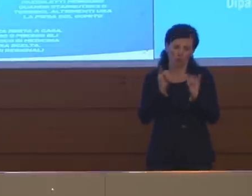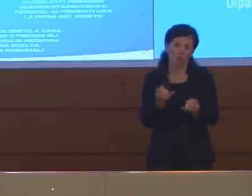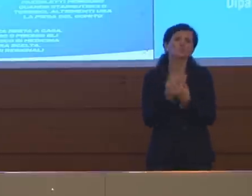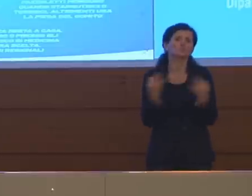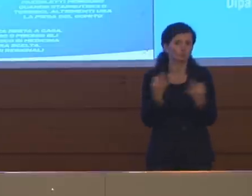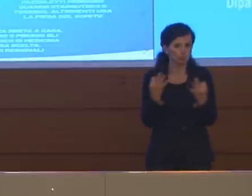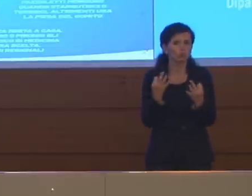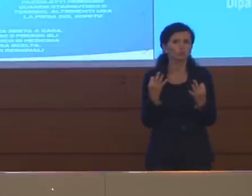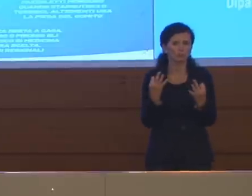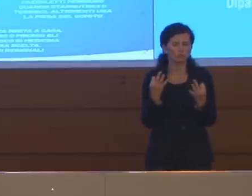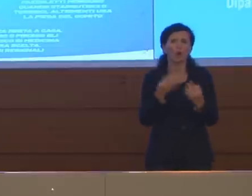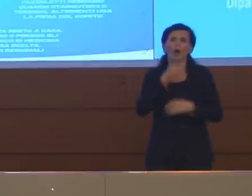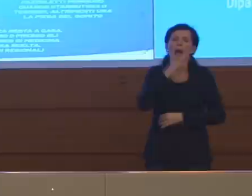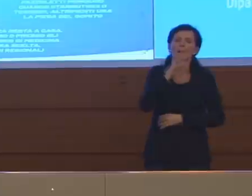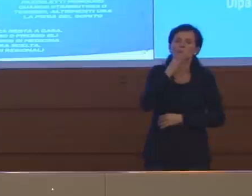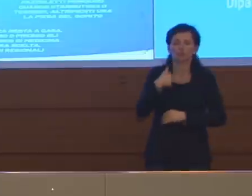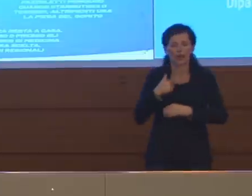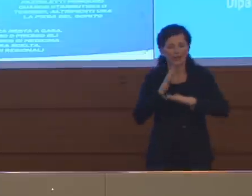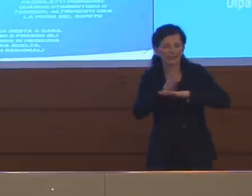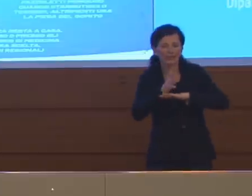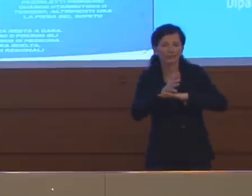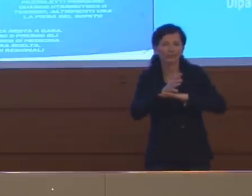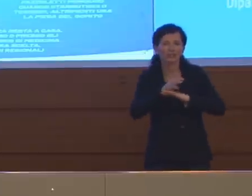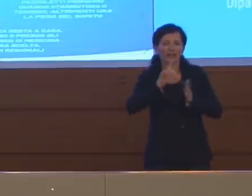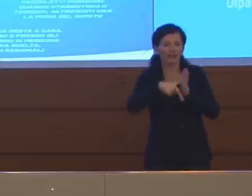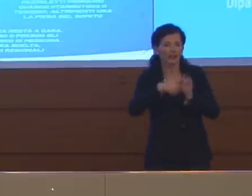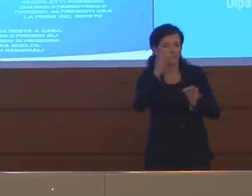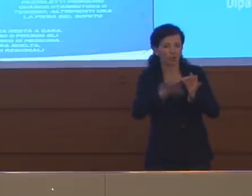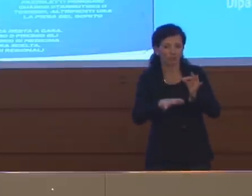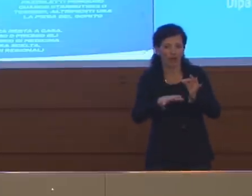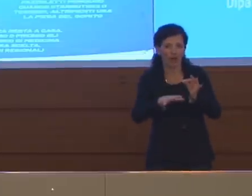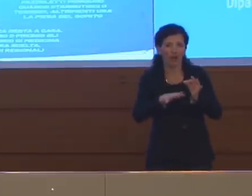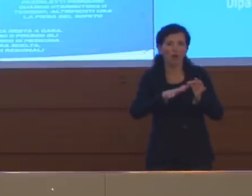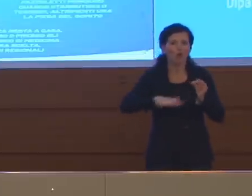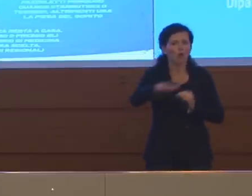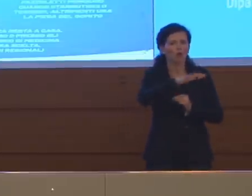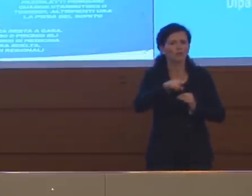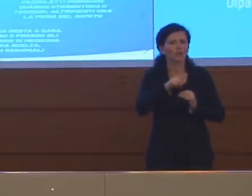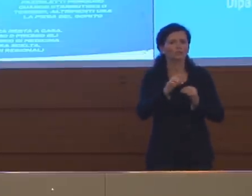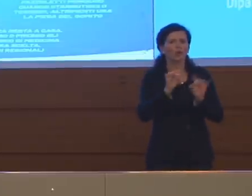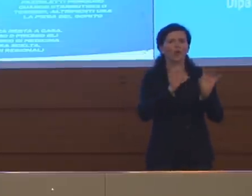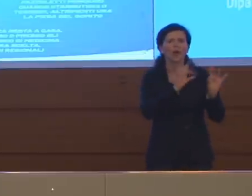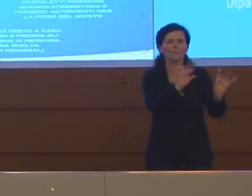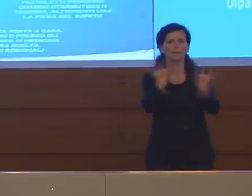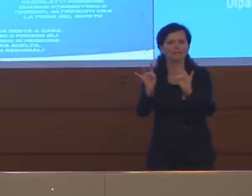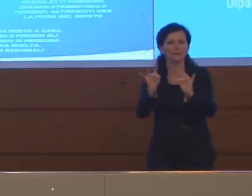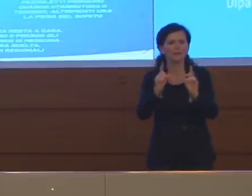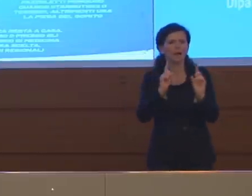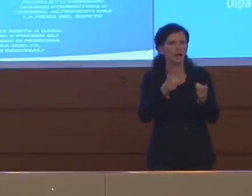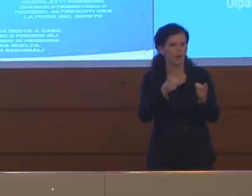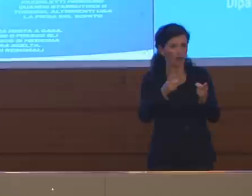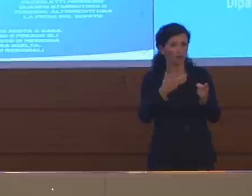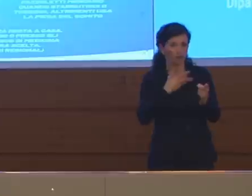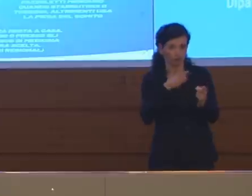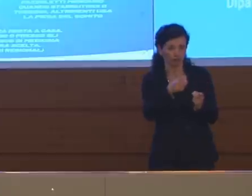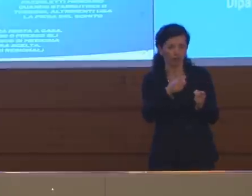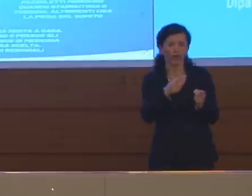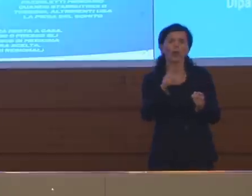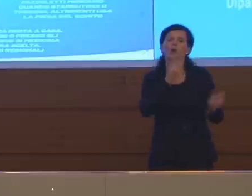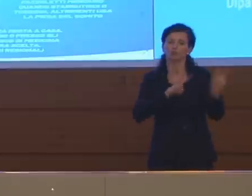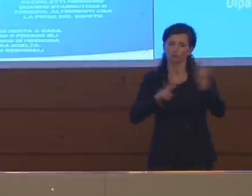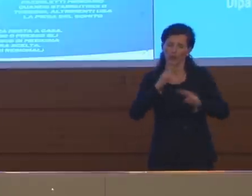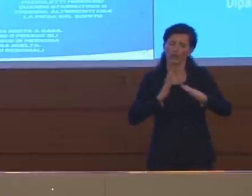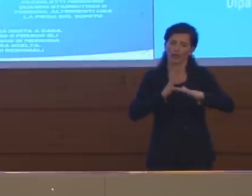la capacità di intervenire in maniera più puntuale nel contesto epidemiologico locale, modulando eventuali